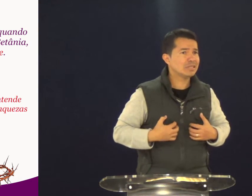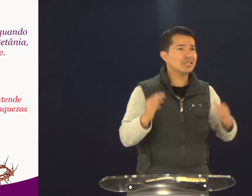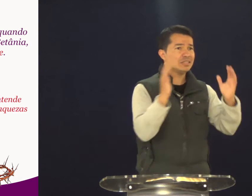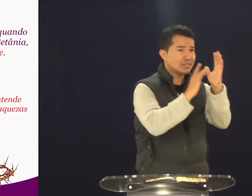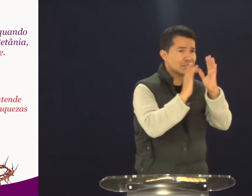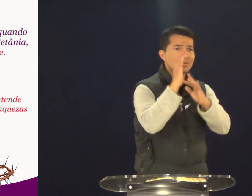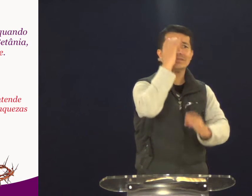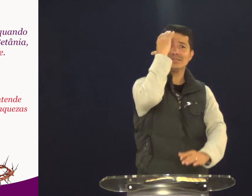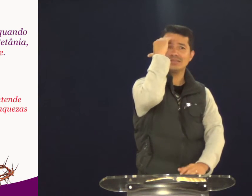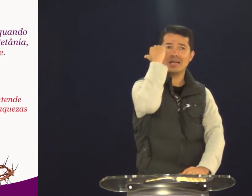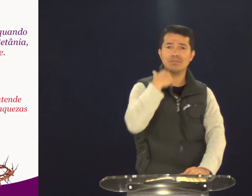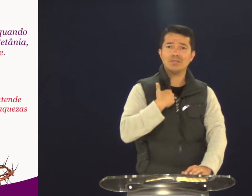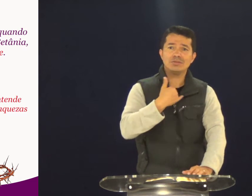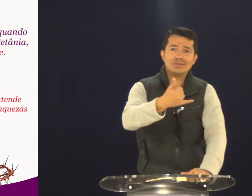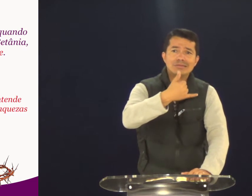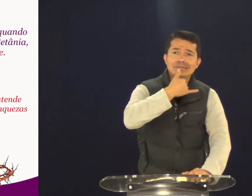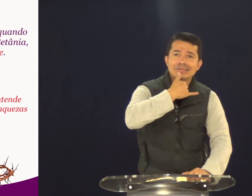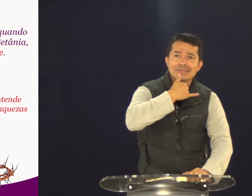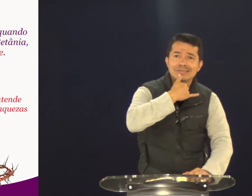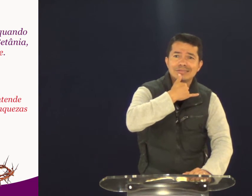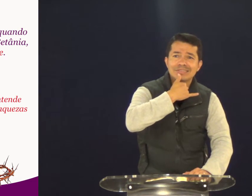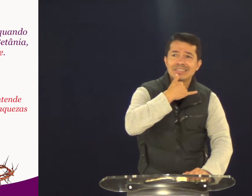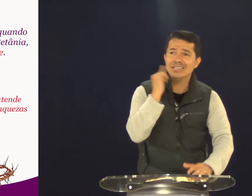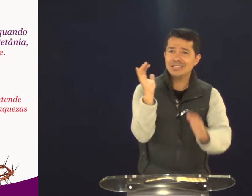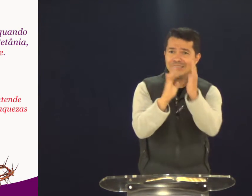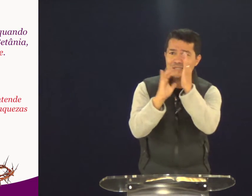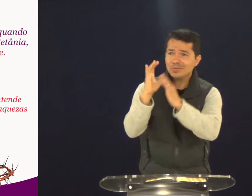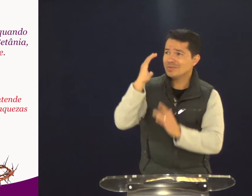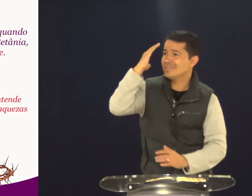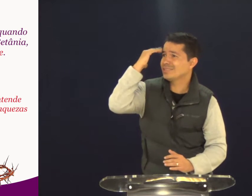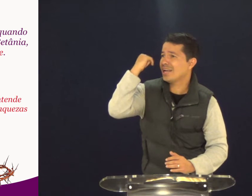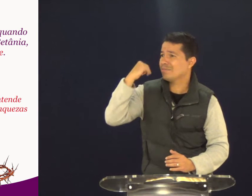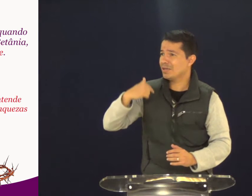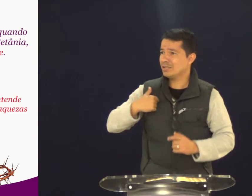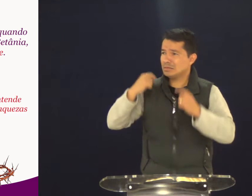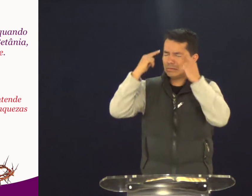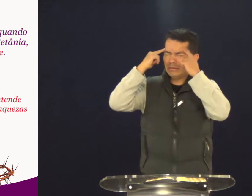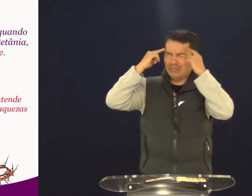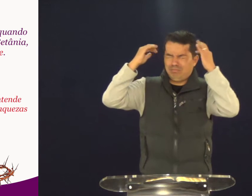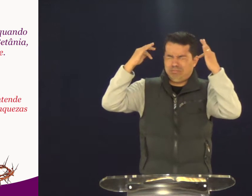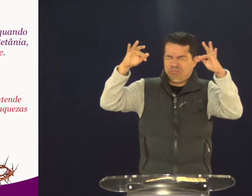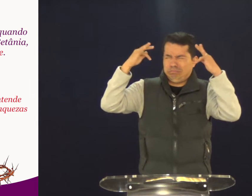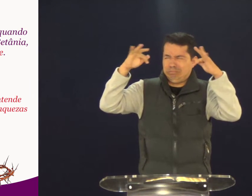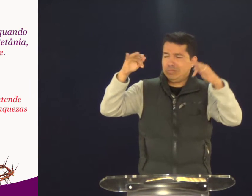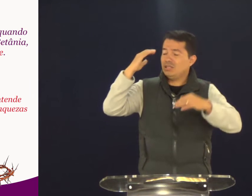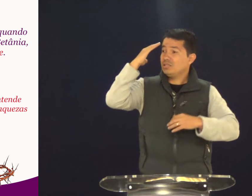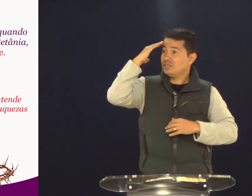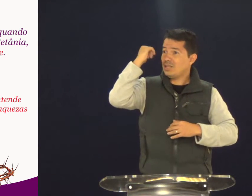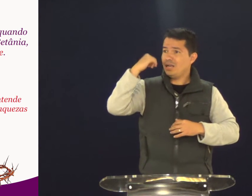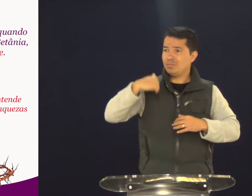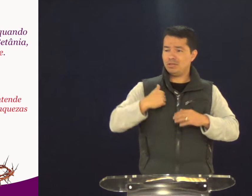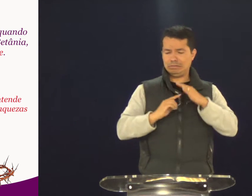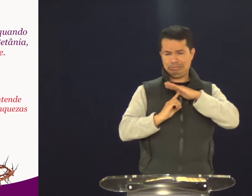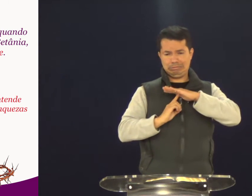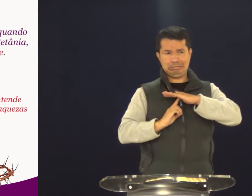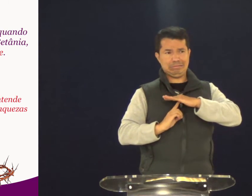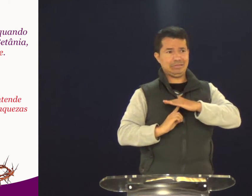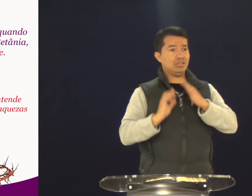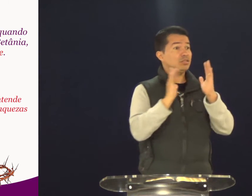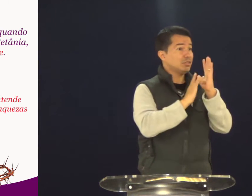minhas aflições. Jesus sabe da minha tristeza. Sabe das minhas dificuldades, das minhas